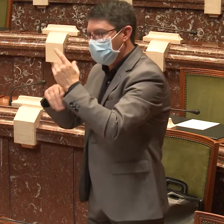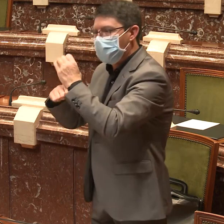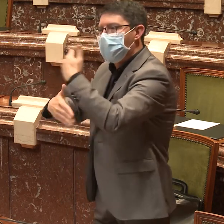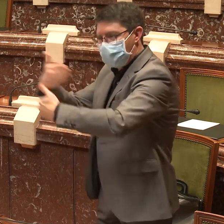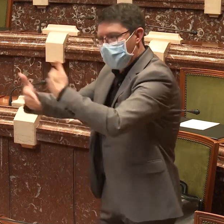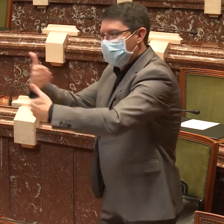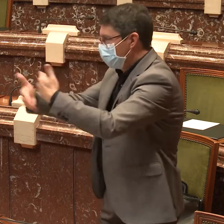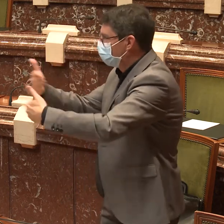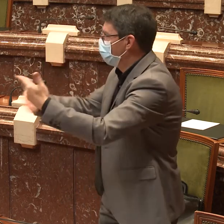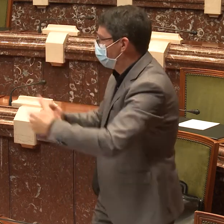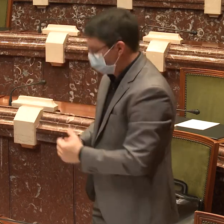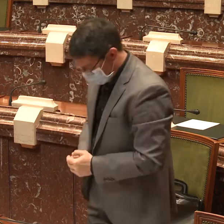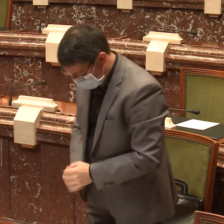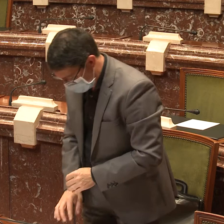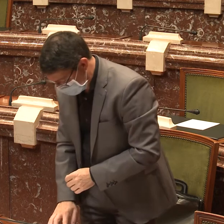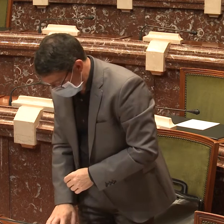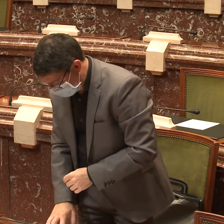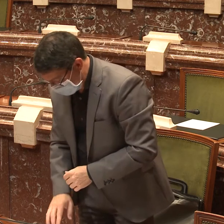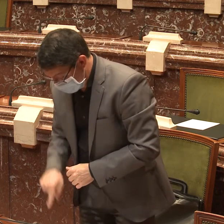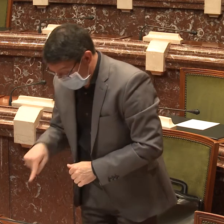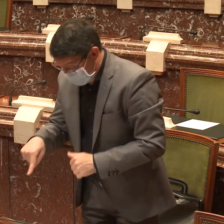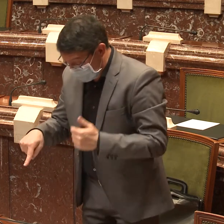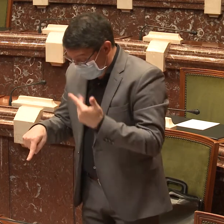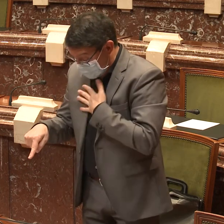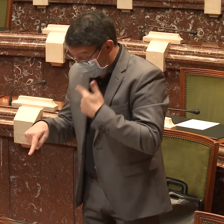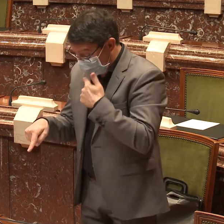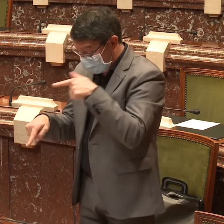las personas sordas pueden acceder a la universidad con mayor facilidad.